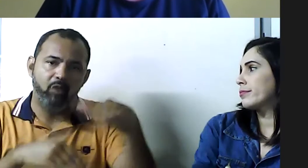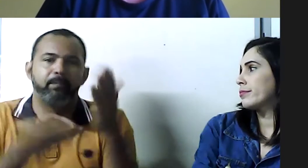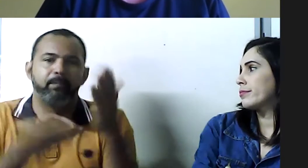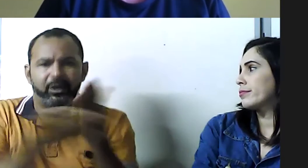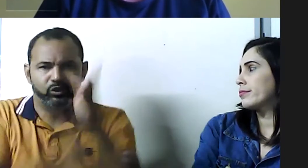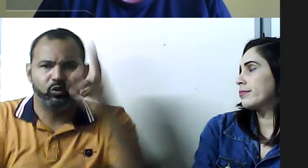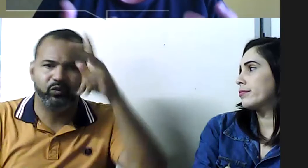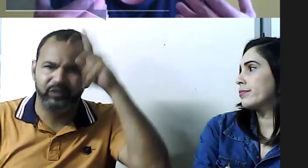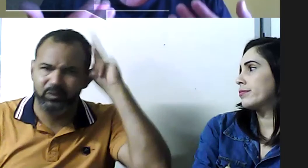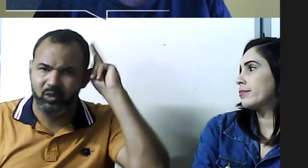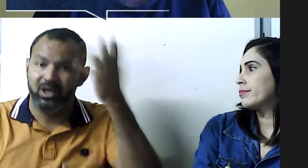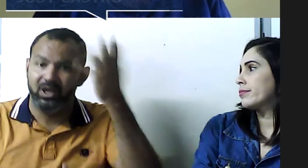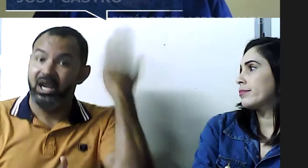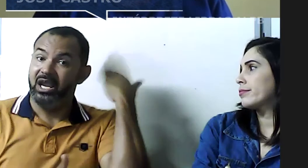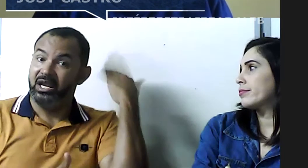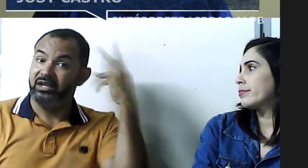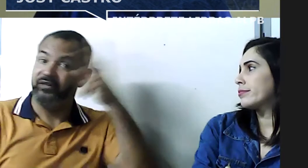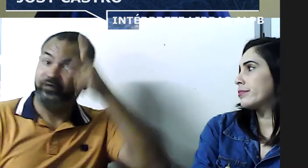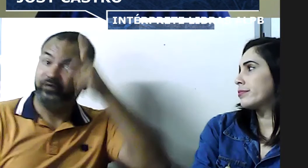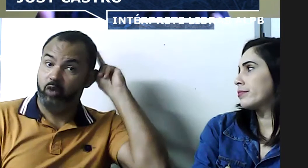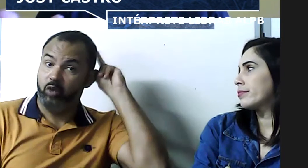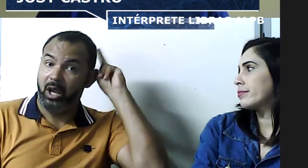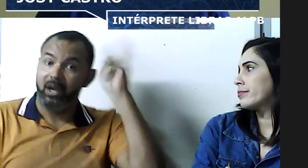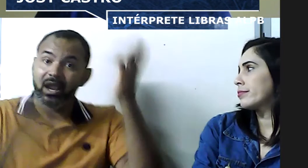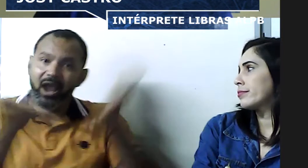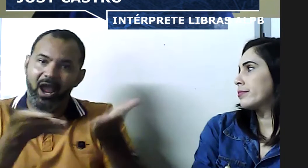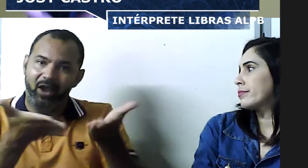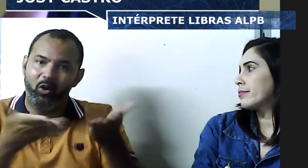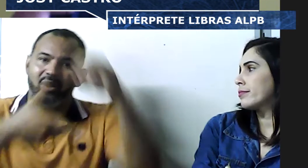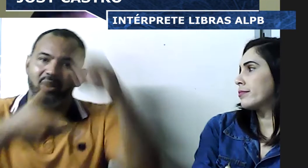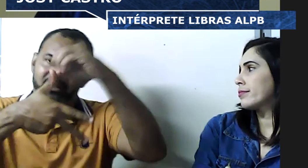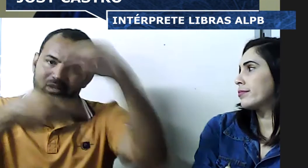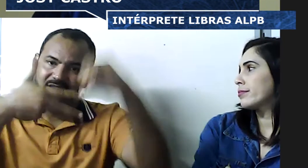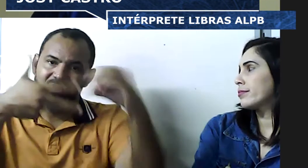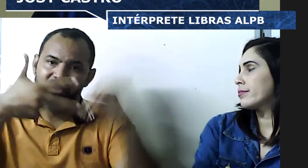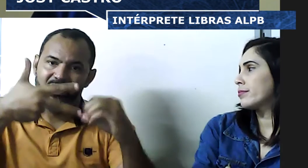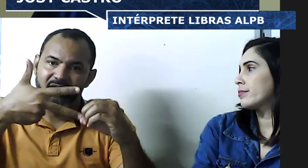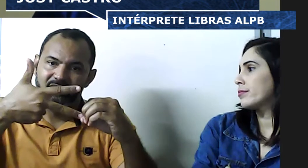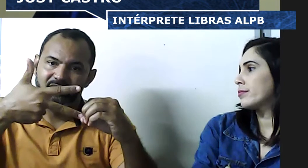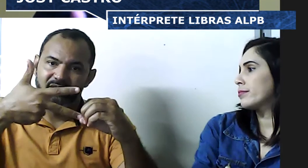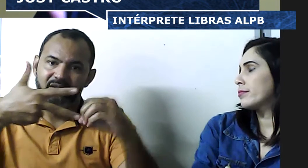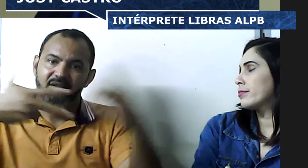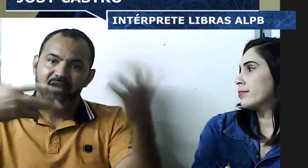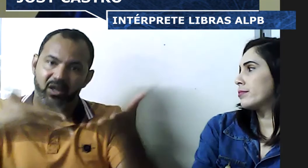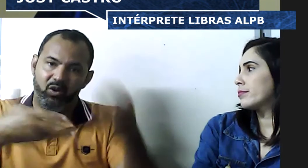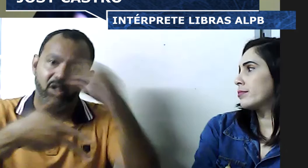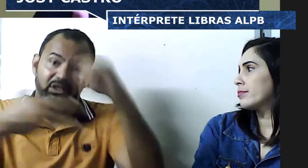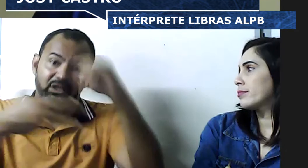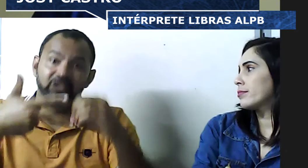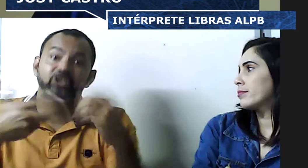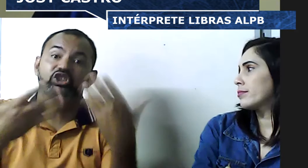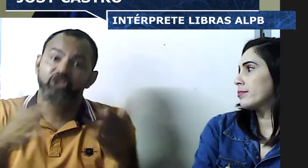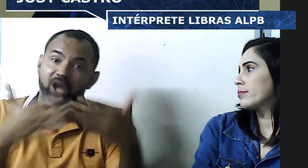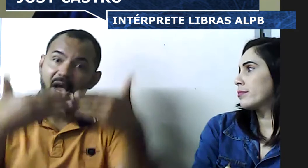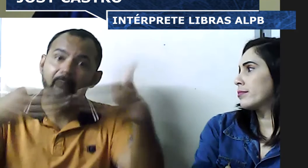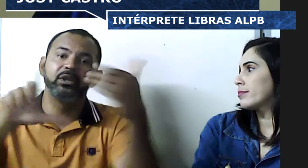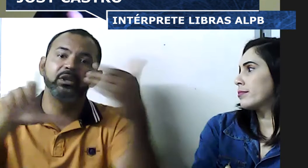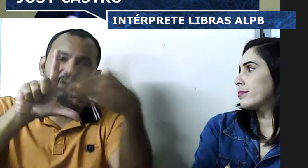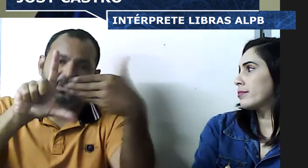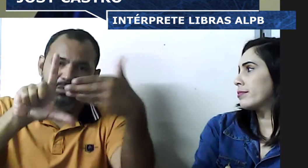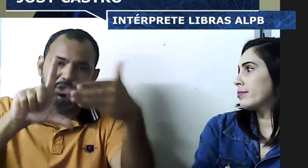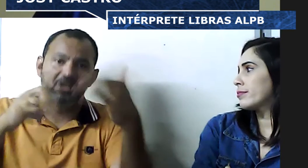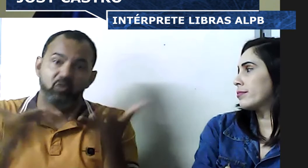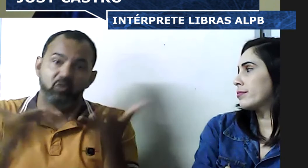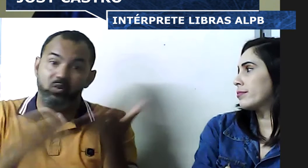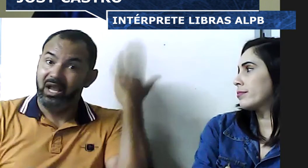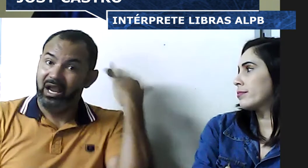e os surdos realmente têm o direito de acesso, como as outras pessoas, antes do vestibular não tinha, mas agora no Enem tem a prova em Libras,